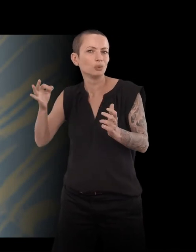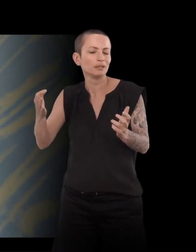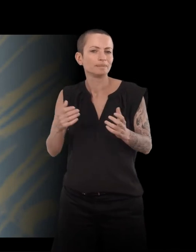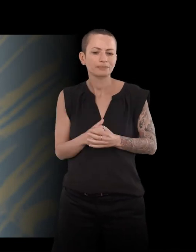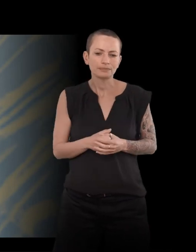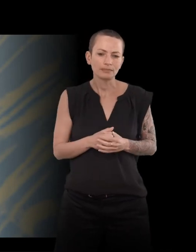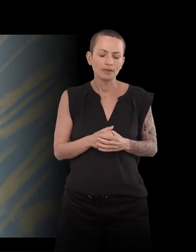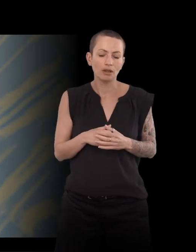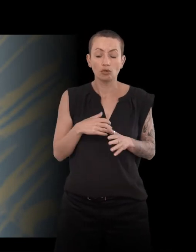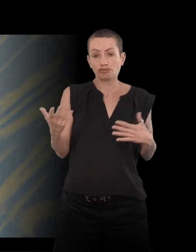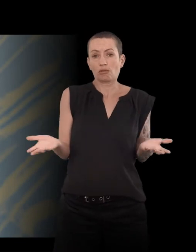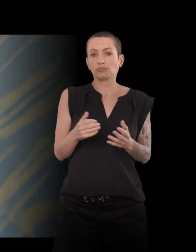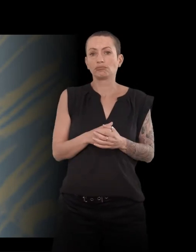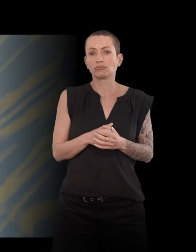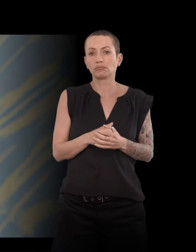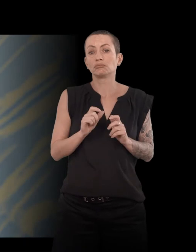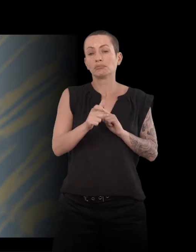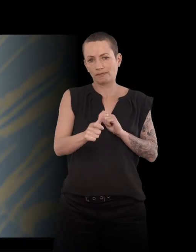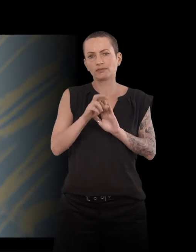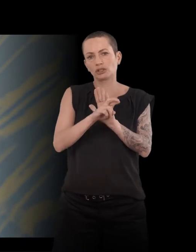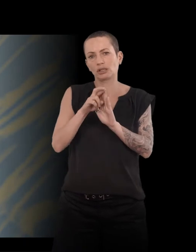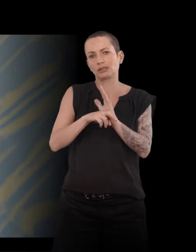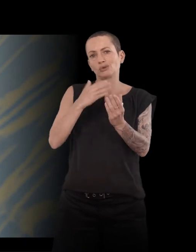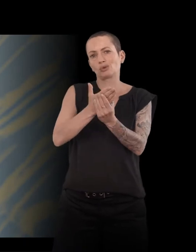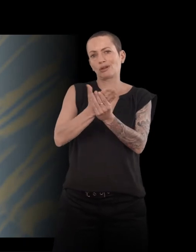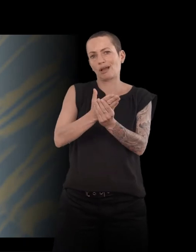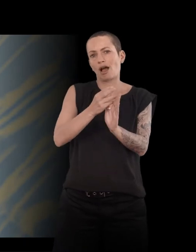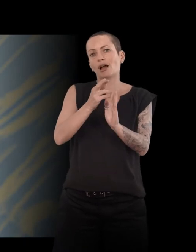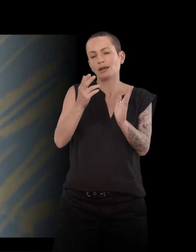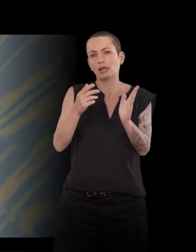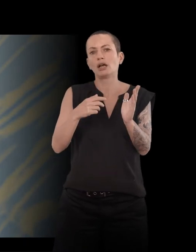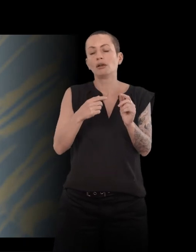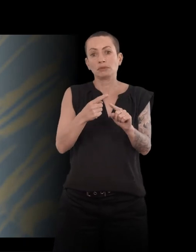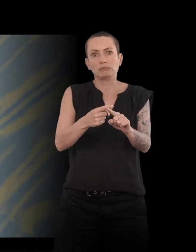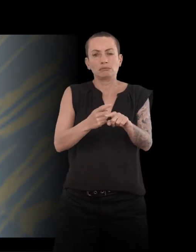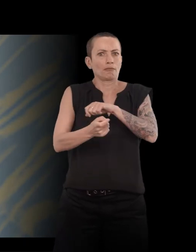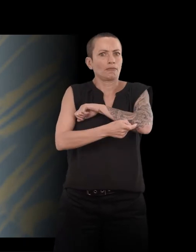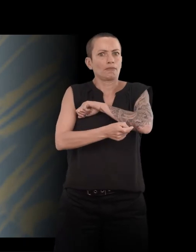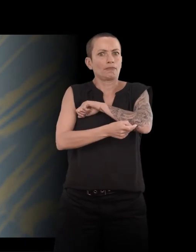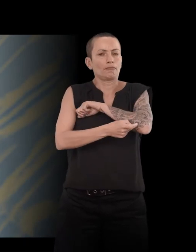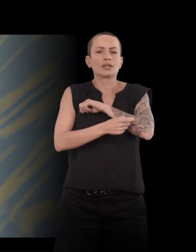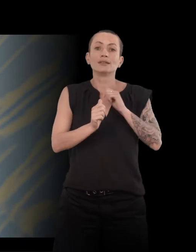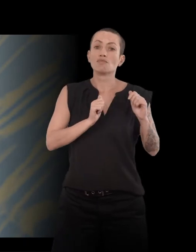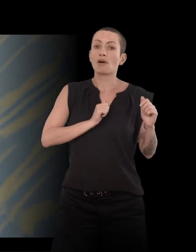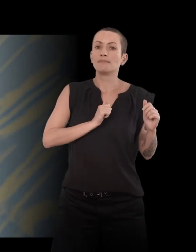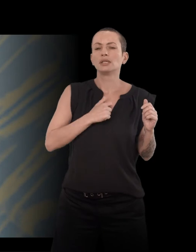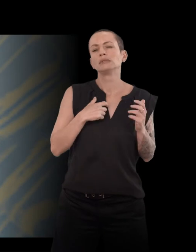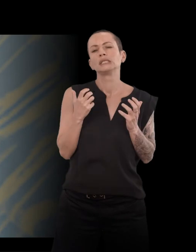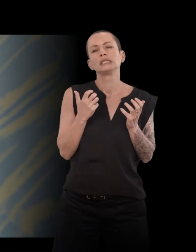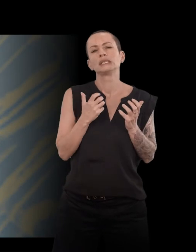fait des documentaires, et plus j'en faisais, plus j'y prenais goût. Et moi, j'avais envie de faire des fictions.